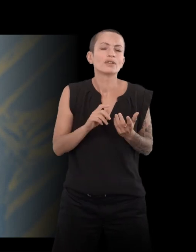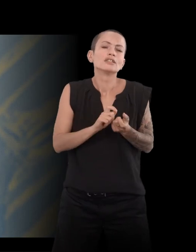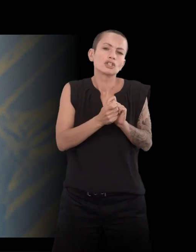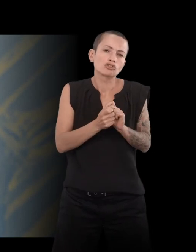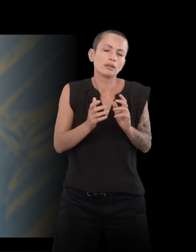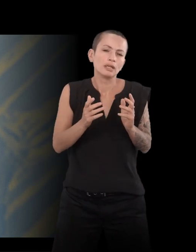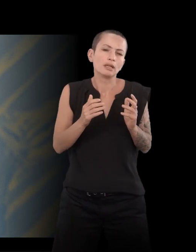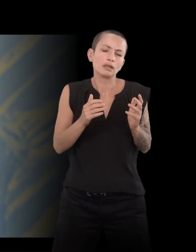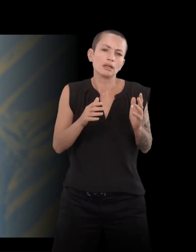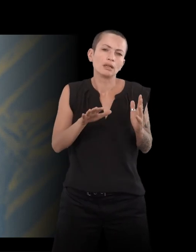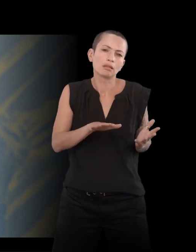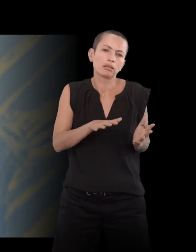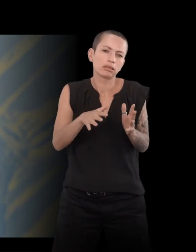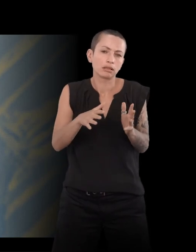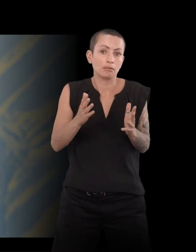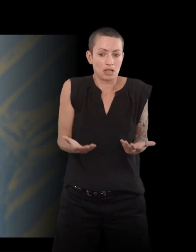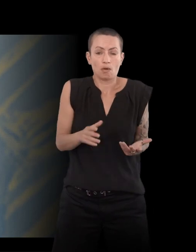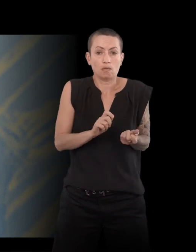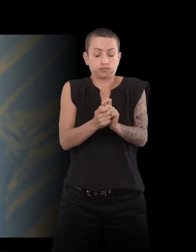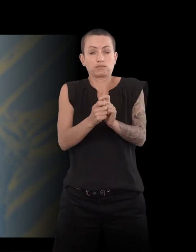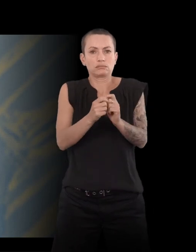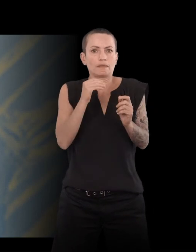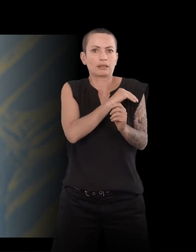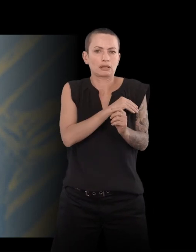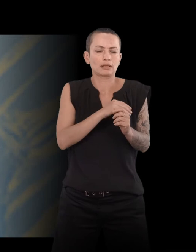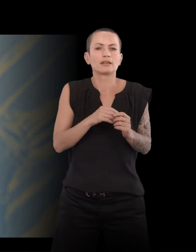Et voilà, j'aimais bien ça.